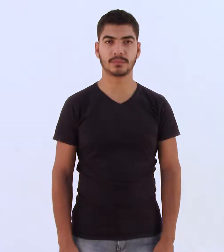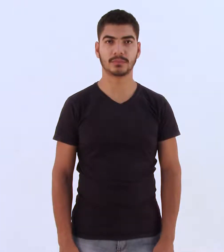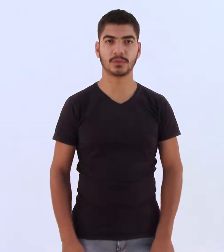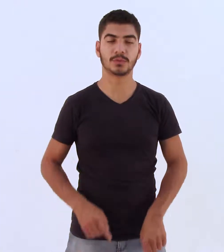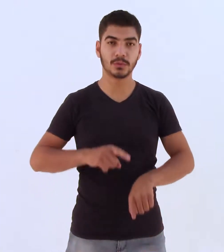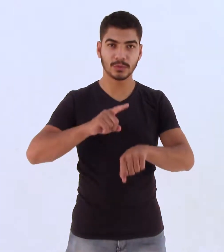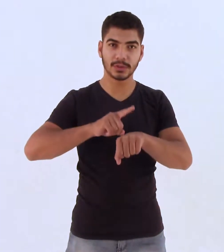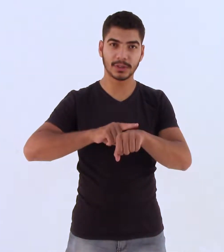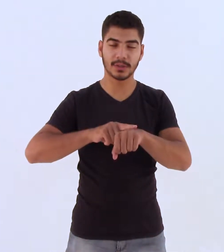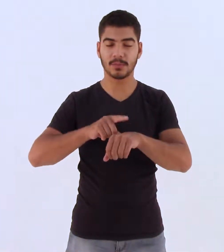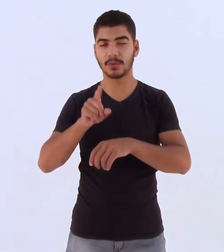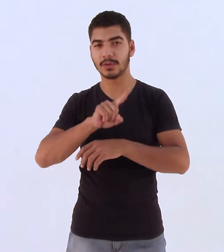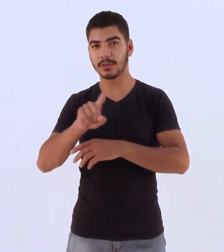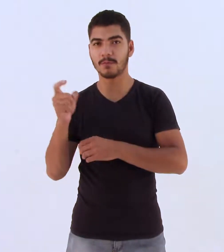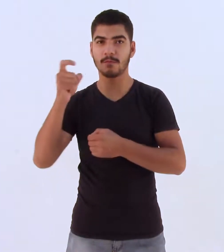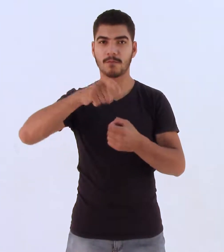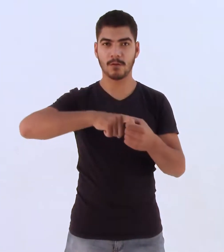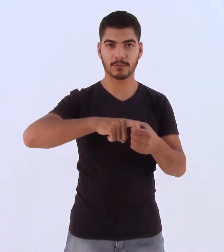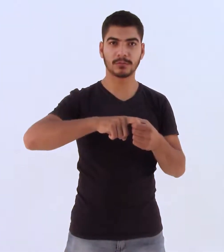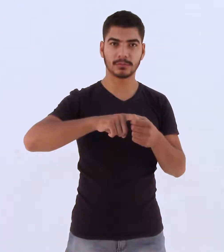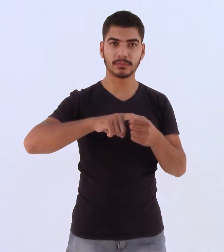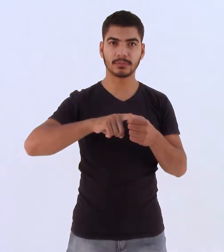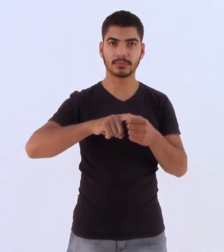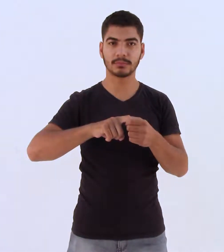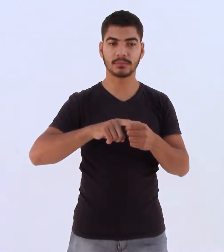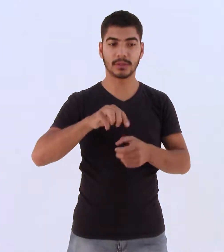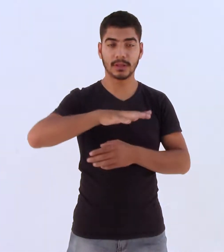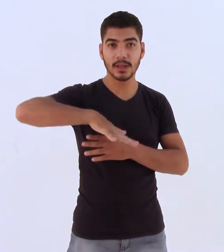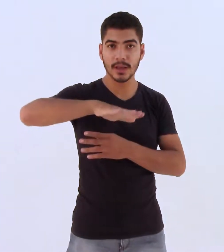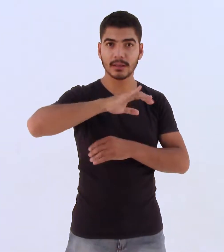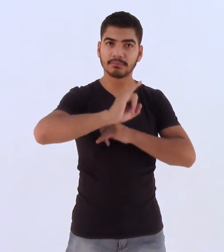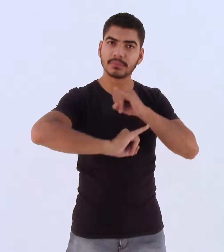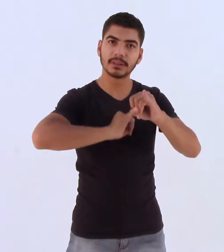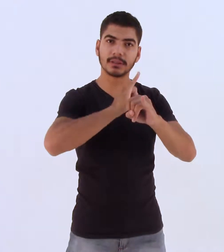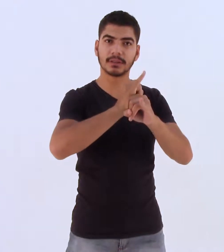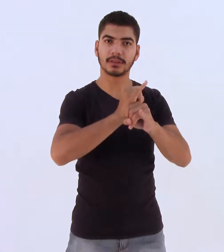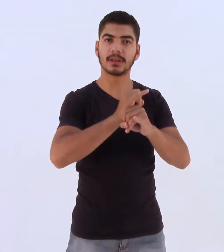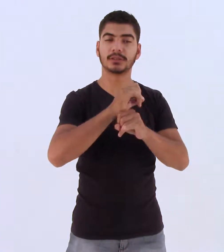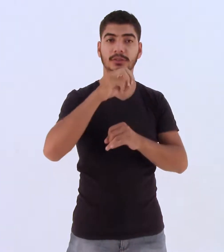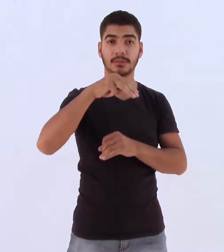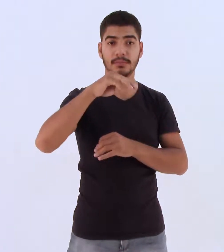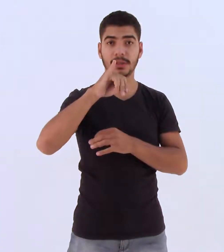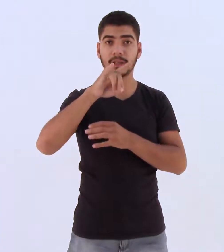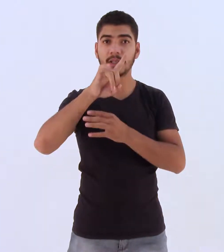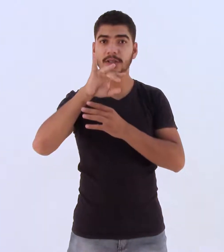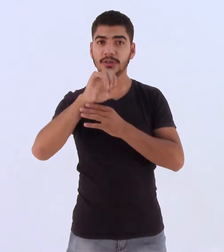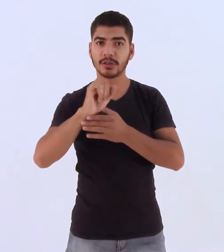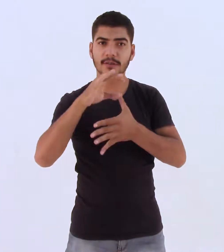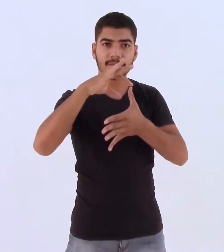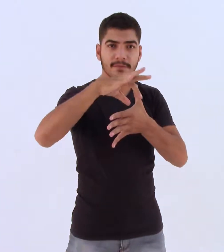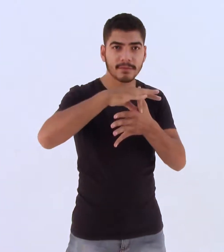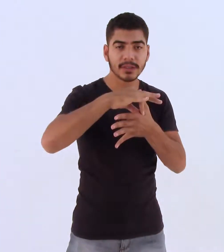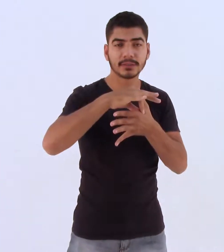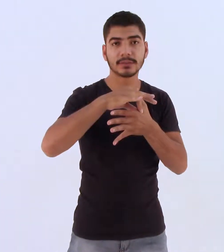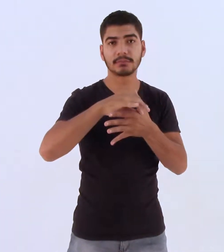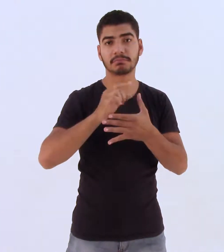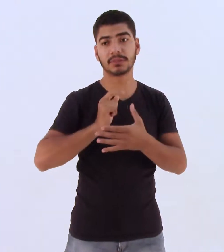Tempo que não volta. Em meio à era da internet, mídias físicas cativam e despertam interesse em colecionar